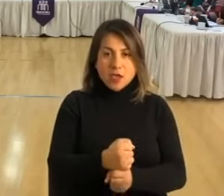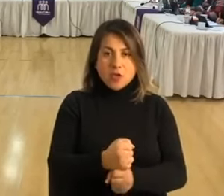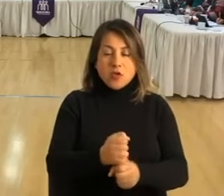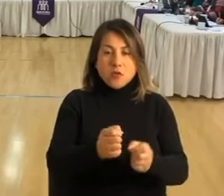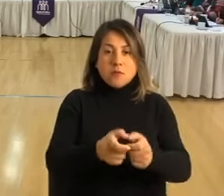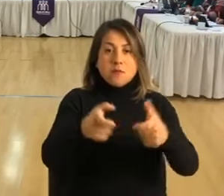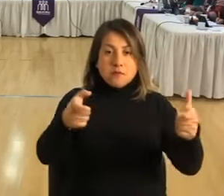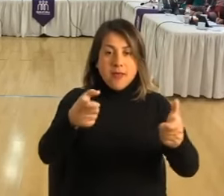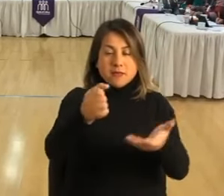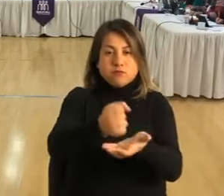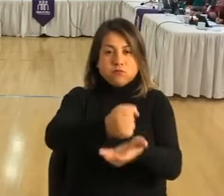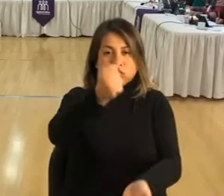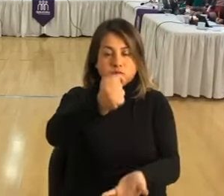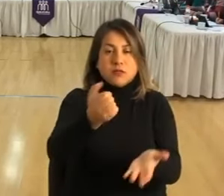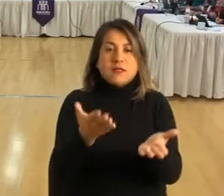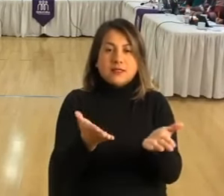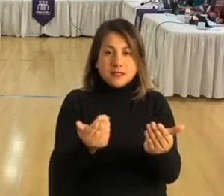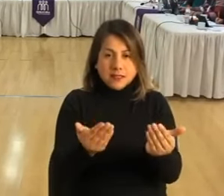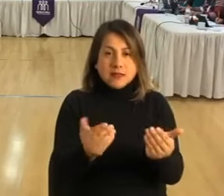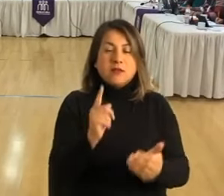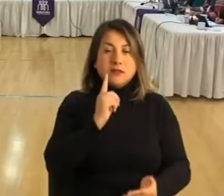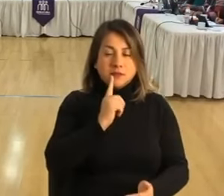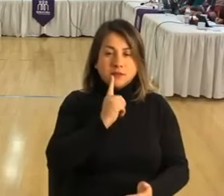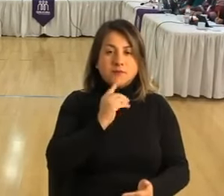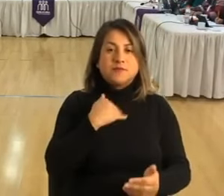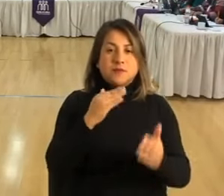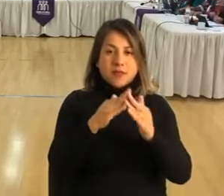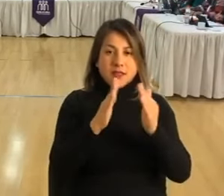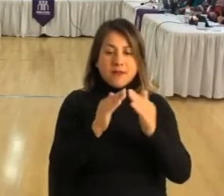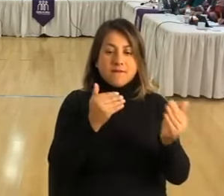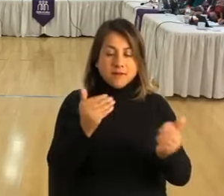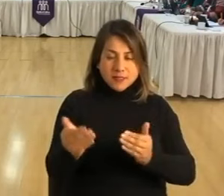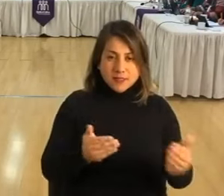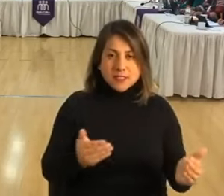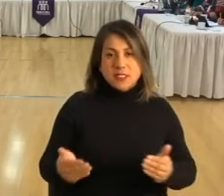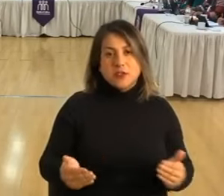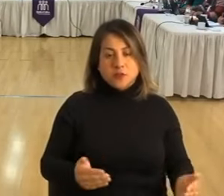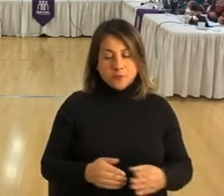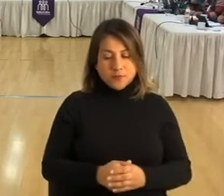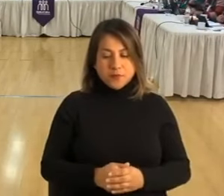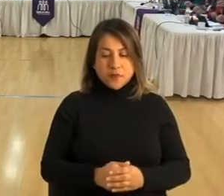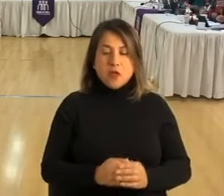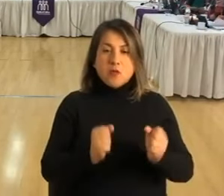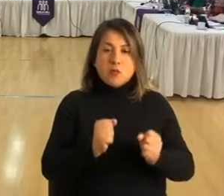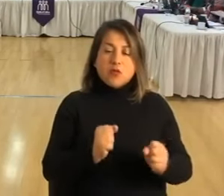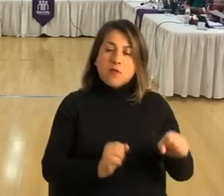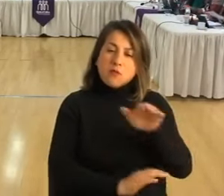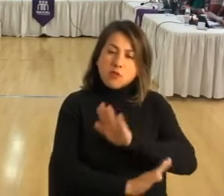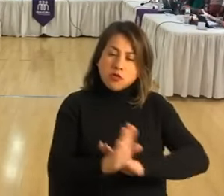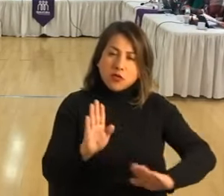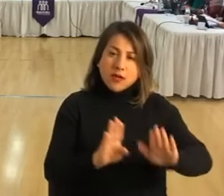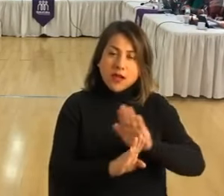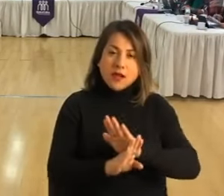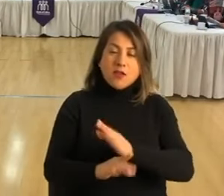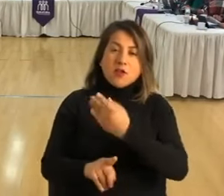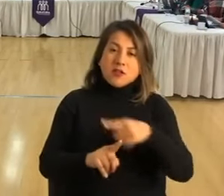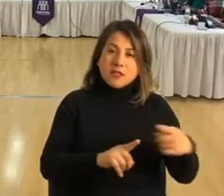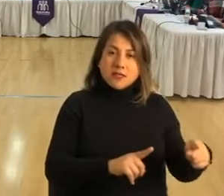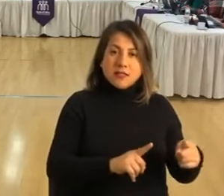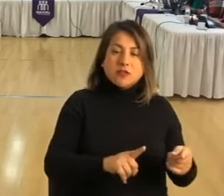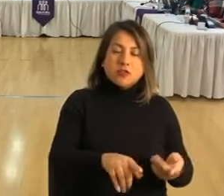incrementó por la necesidad que tienen nuestras vecinas y vecinos de proteger sus diferentes